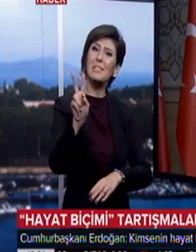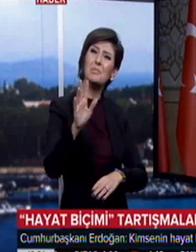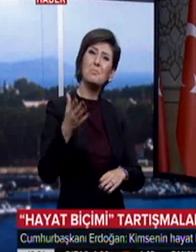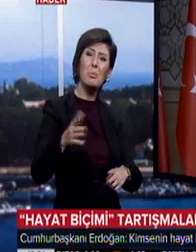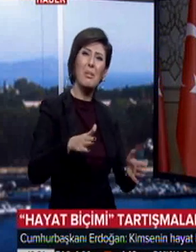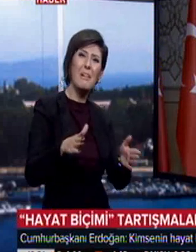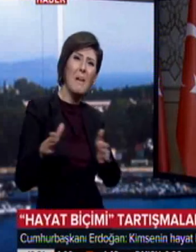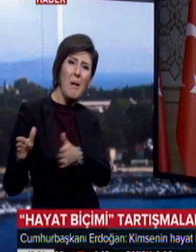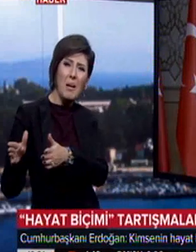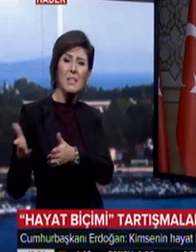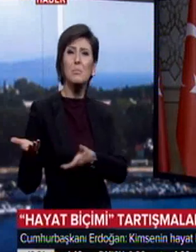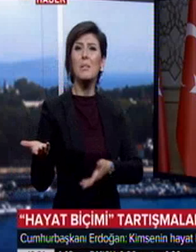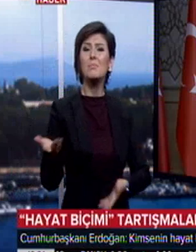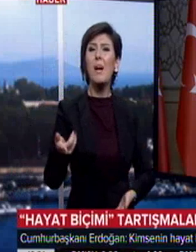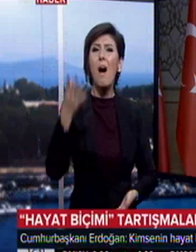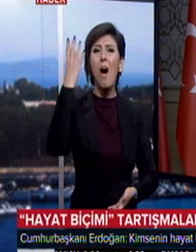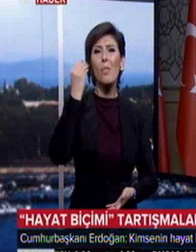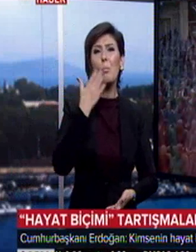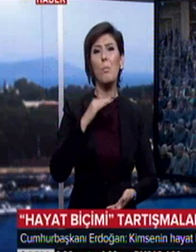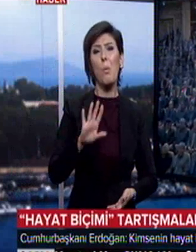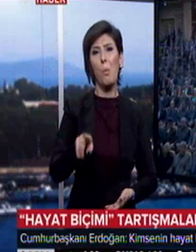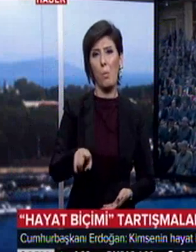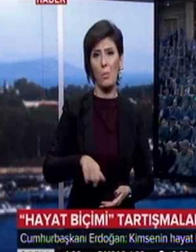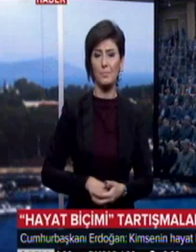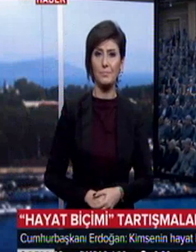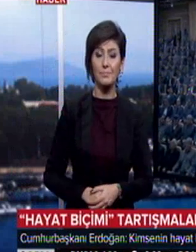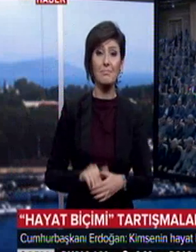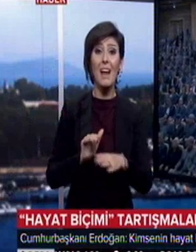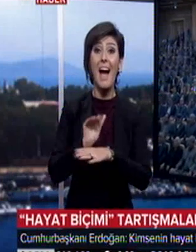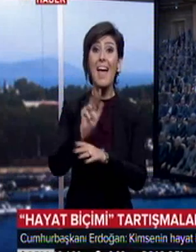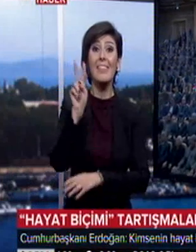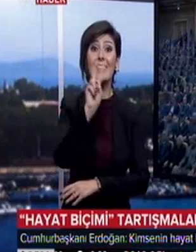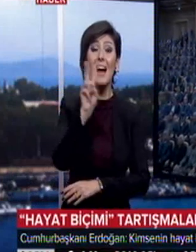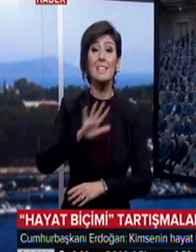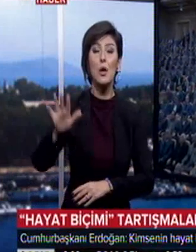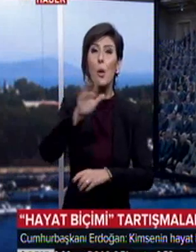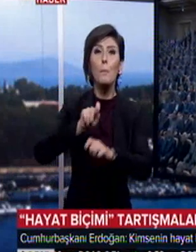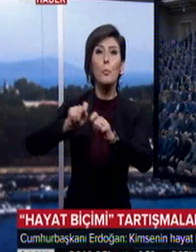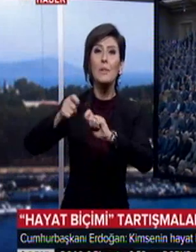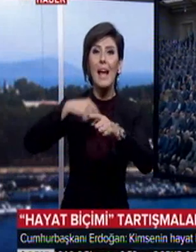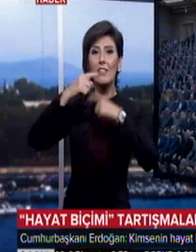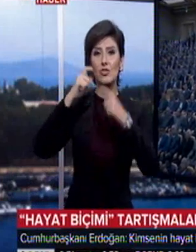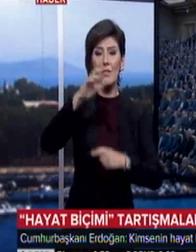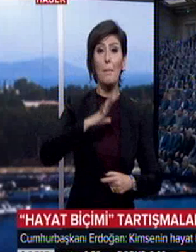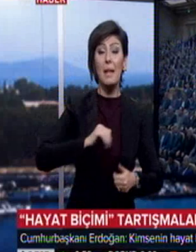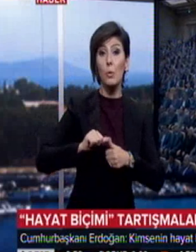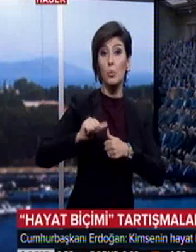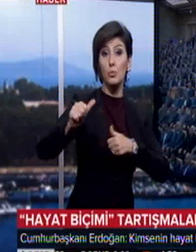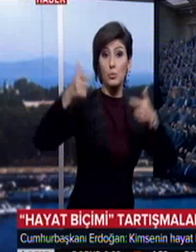kaydırmanın hiçbir anlamı yok. Hayat tarzına müdahale eleştirilerine yanıt verdi. Benim uzun sorumluluk dönemimde